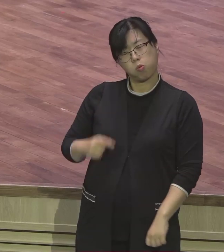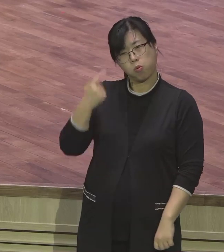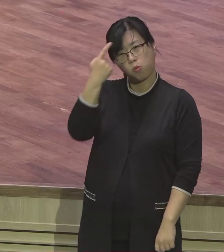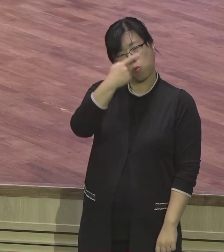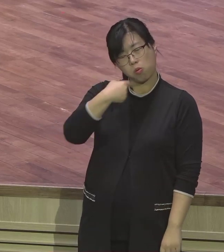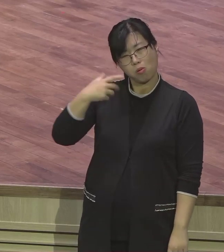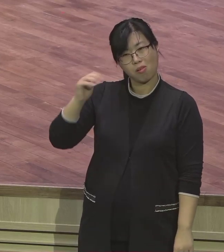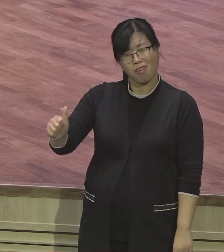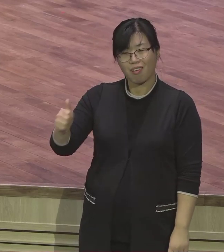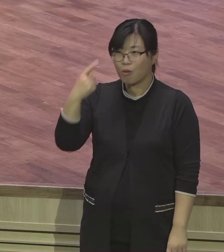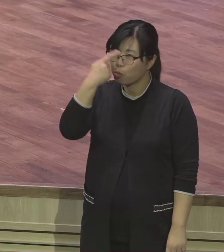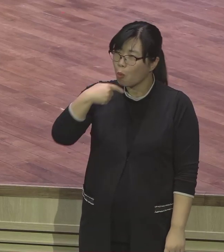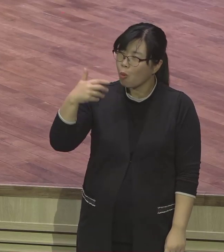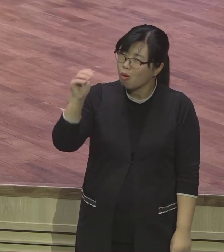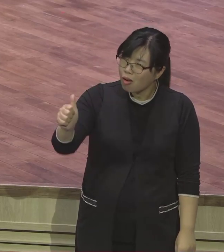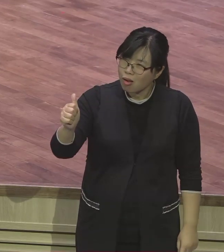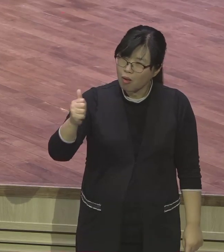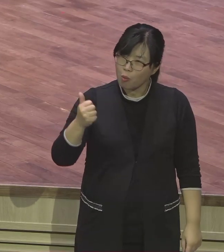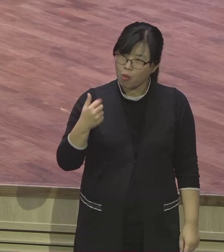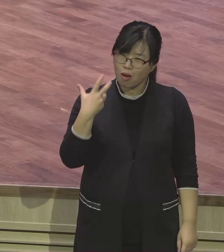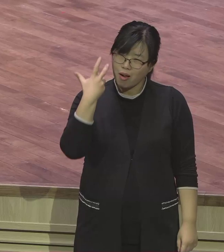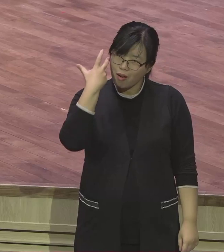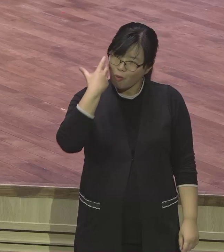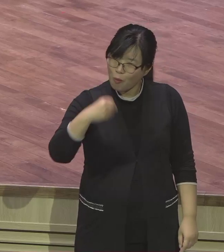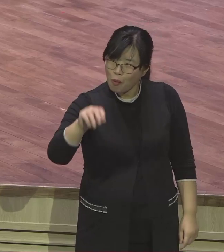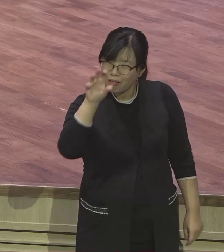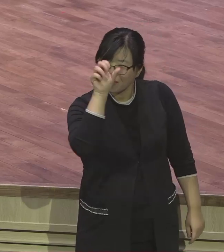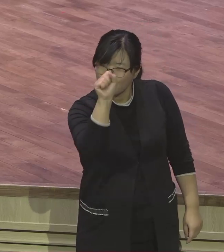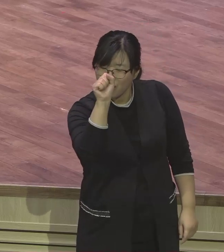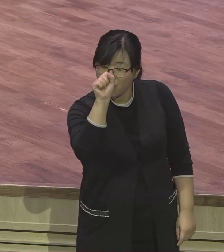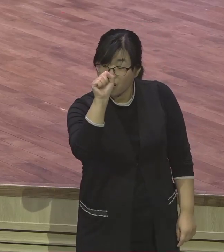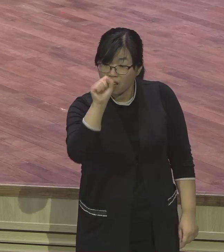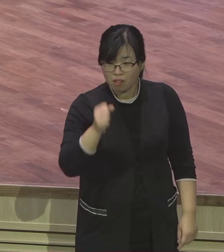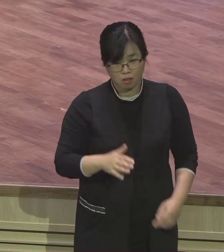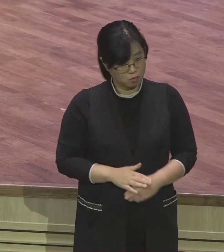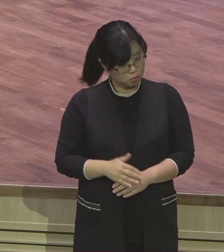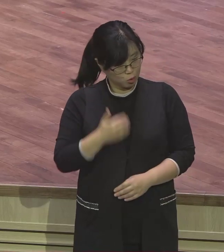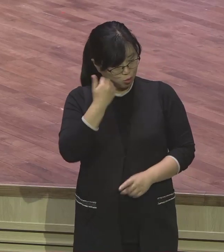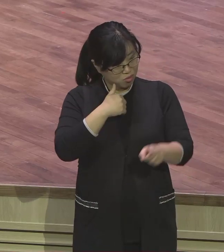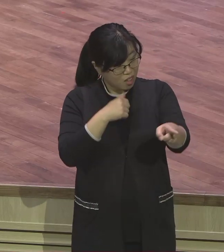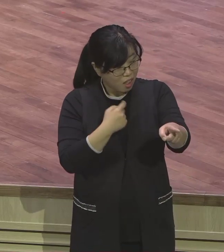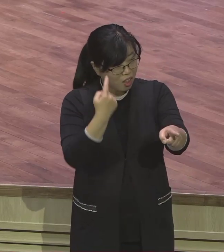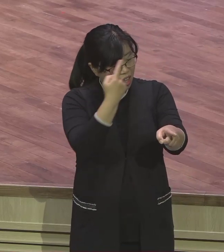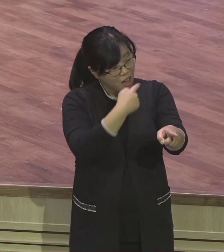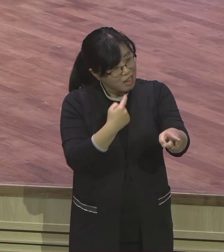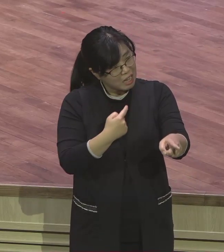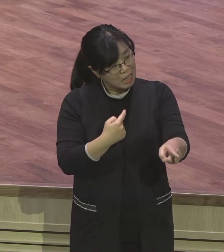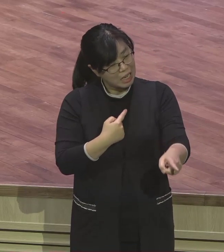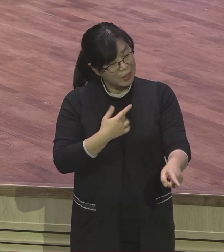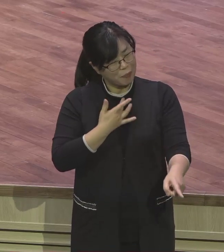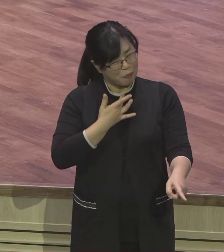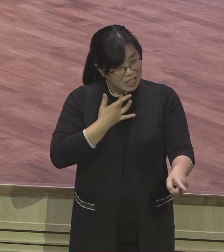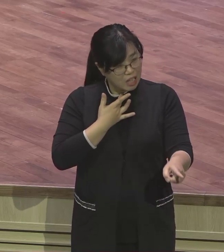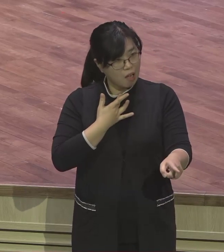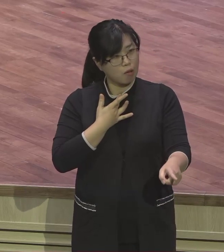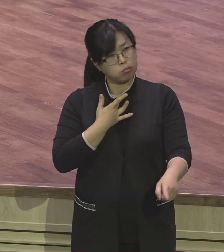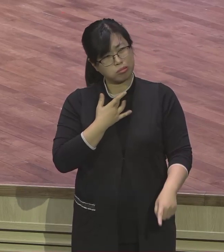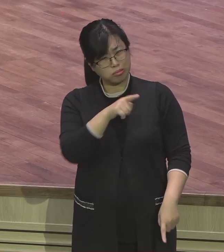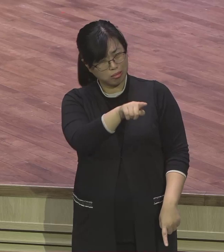참 매력이 있다. 이래 돼야 돼요. 이거 징그러워. 이건 전부 속고 사는 사람들 보기엔 반맛이야. 반맛 그냥.